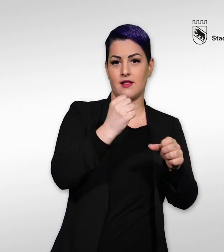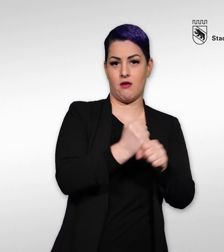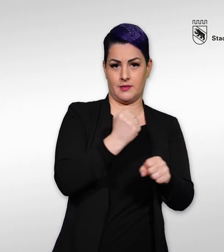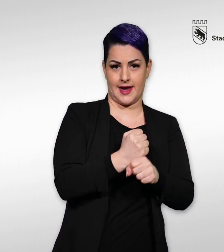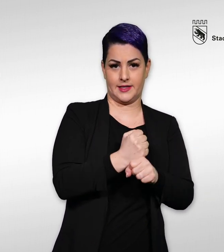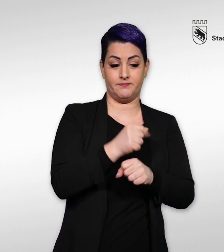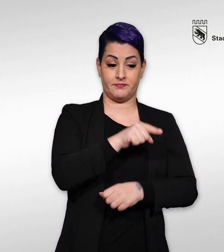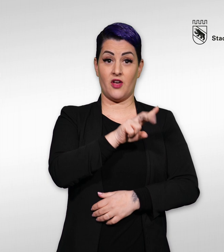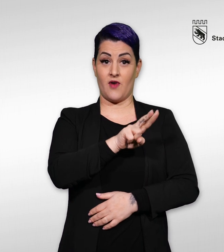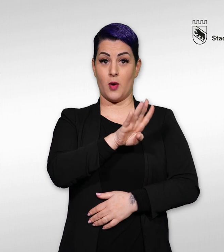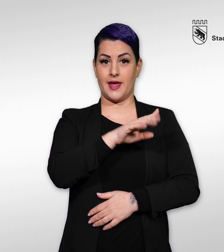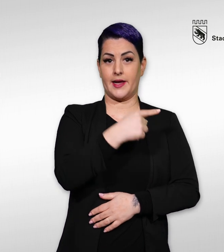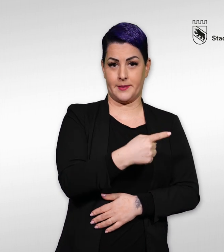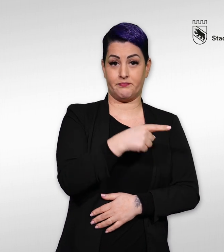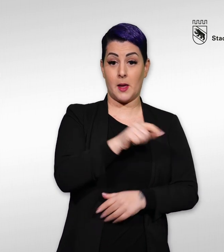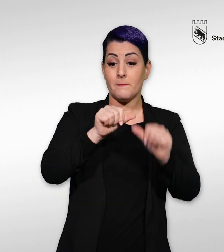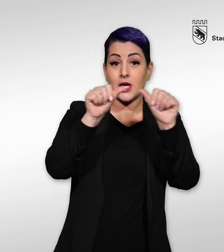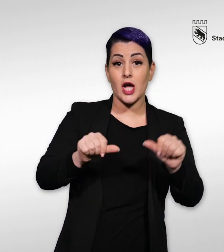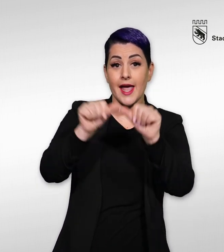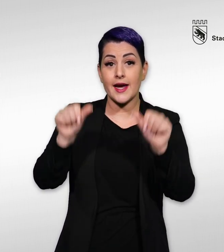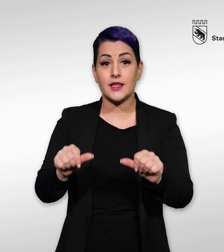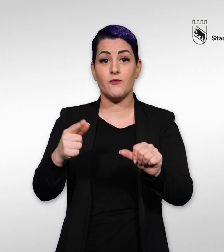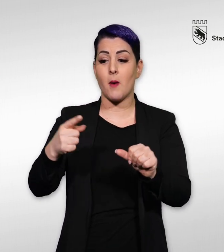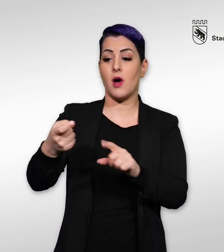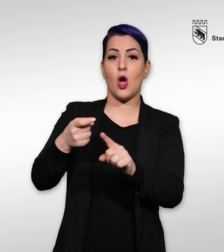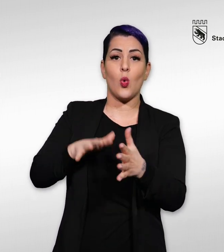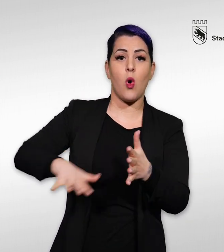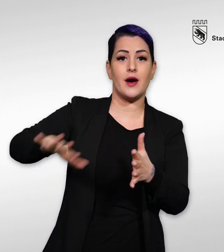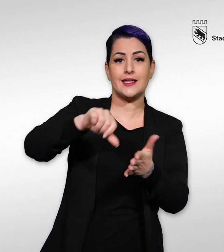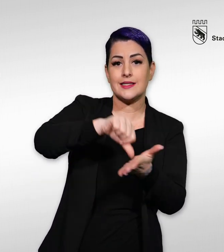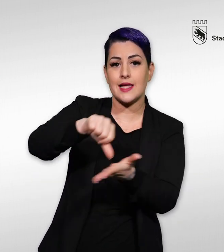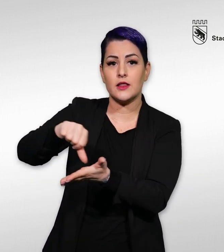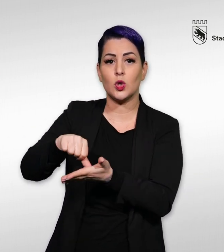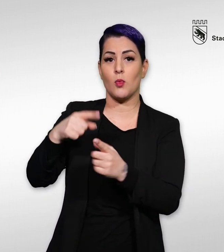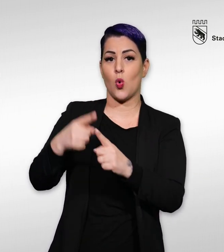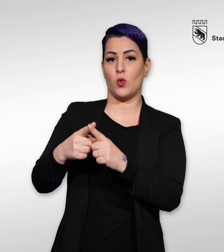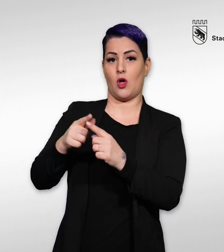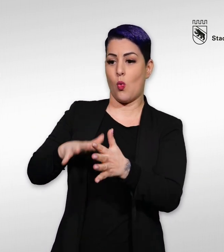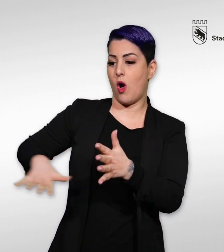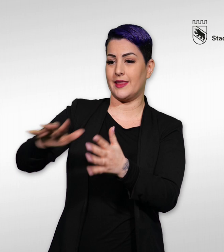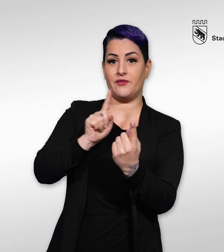Die VBG fördert und unterstützt Projekte wie Quartierzentren und Quartiertreffpunkte.